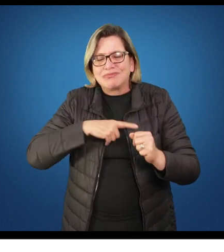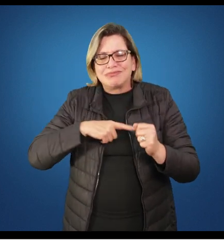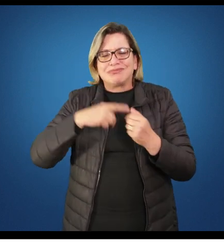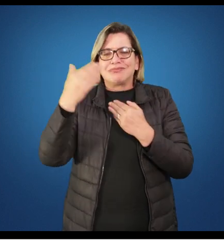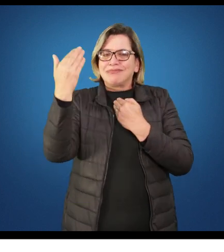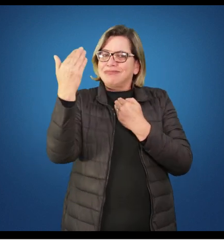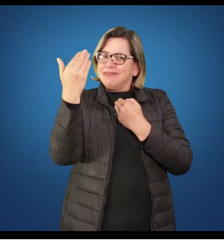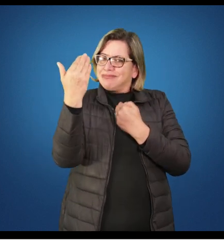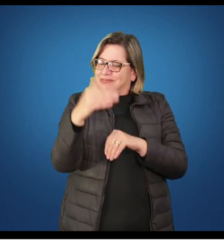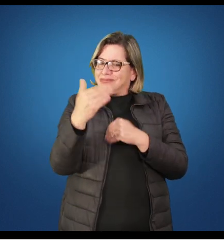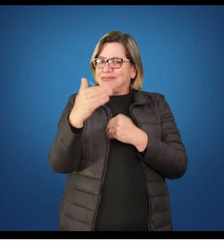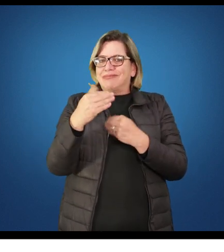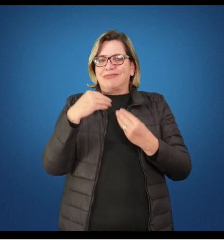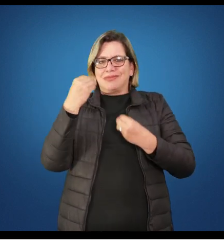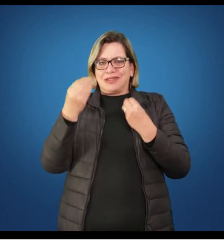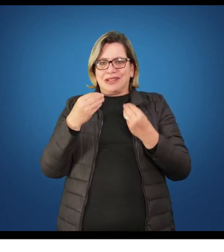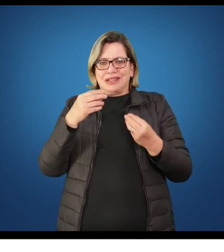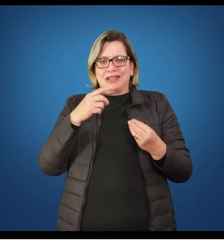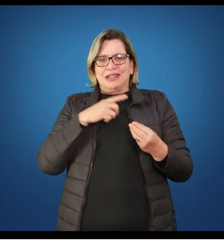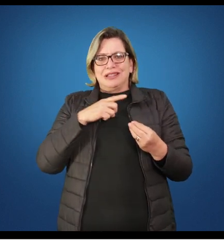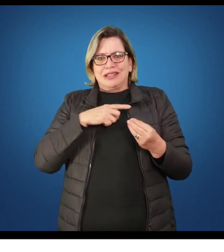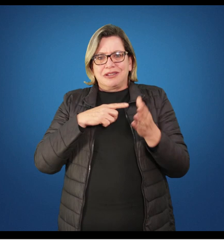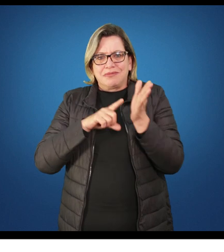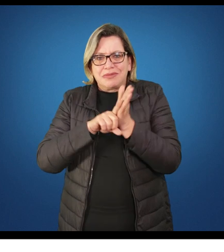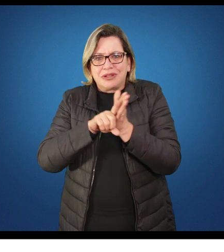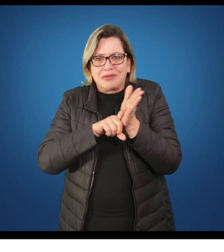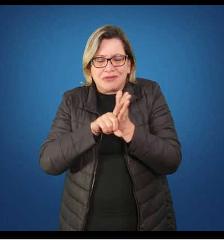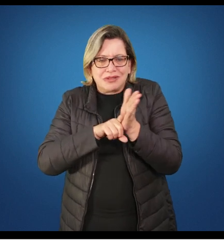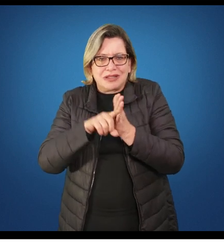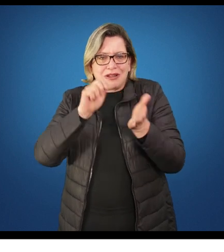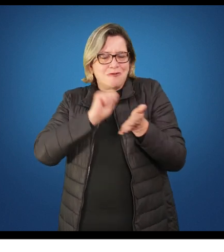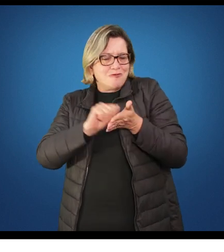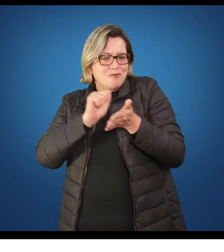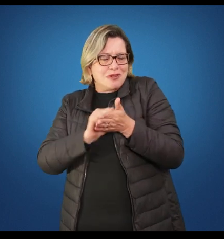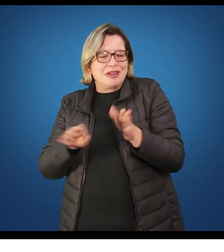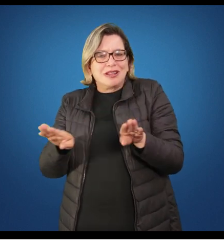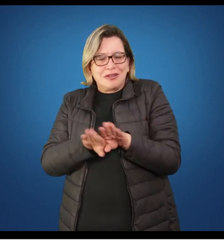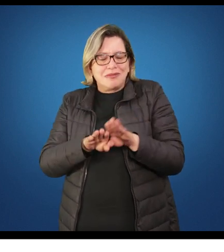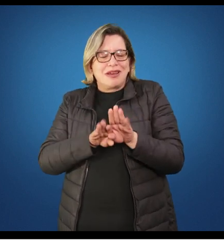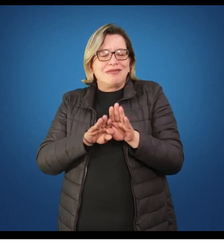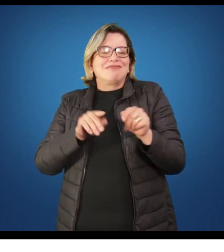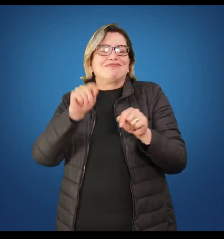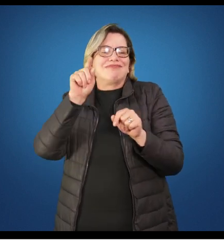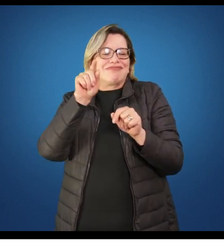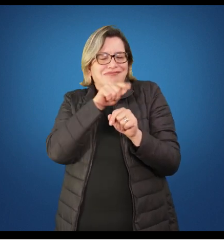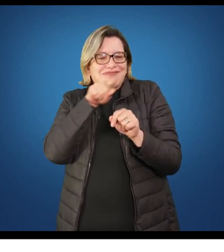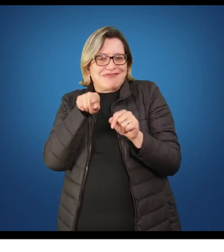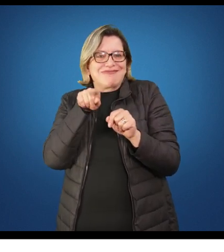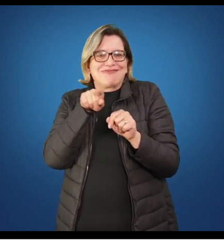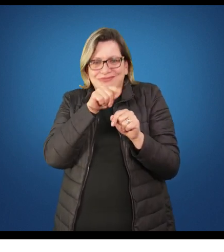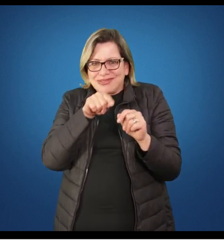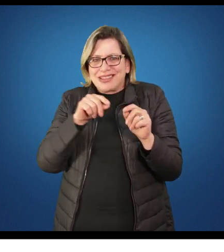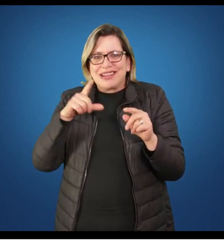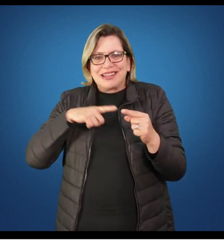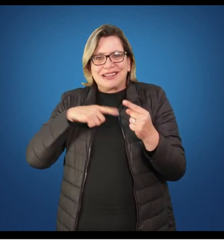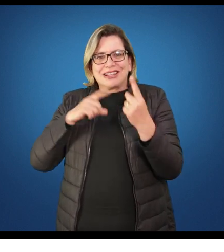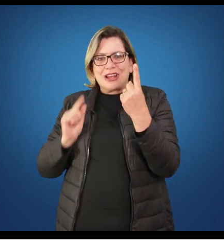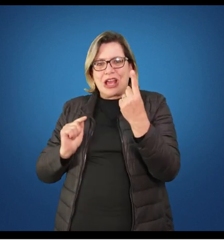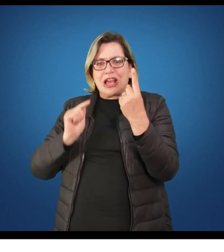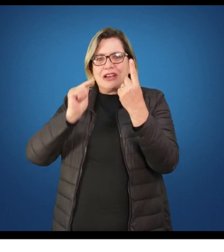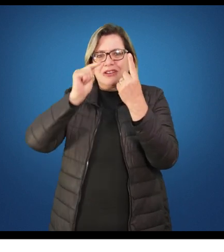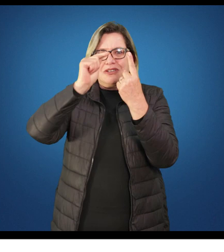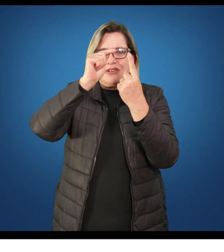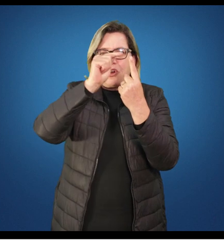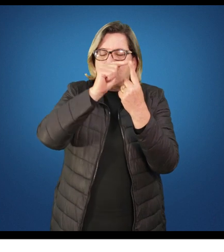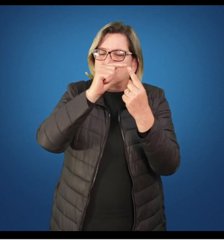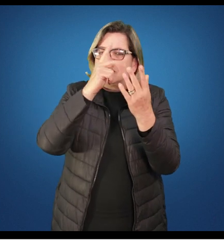avaliação, na qual é composta por questões tanto abertas quanto fechadas, mas que tem como foco, nos